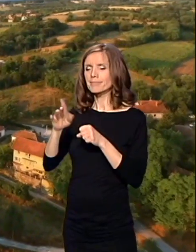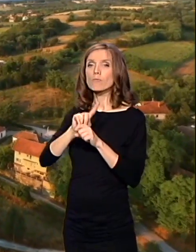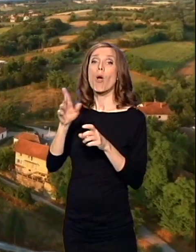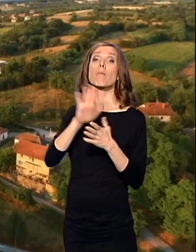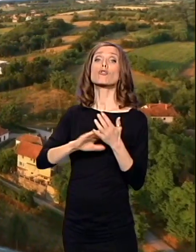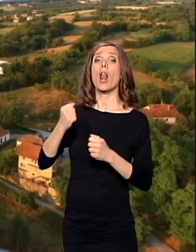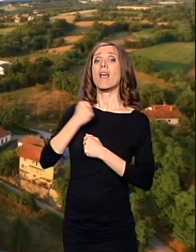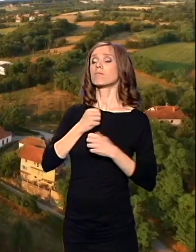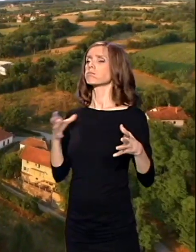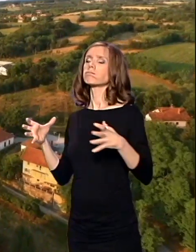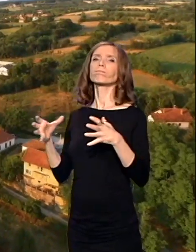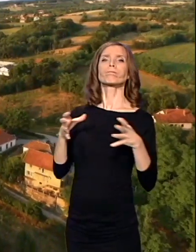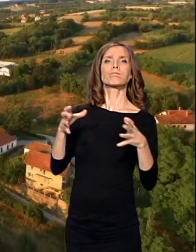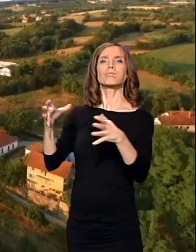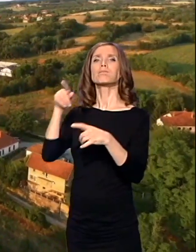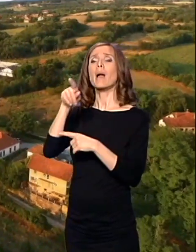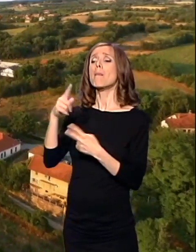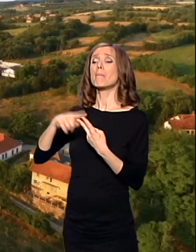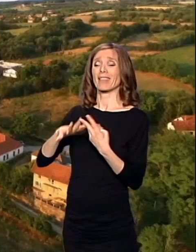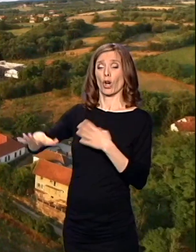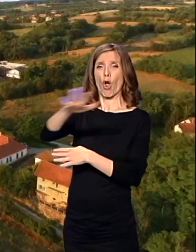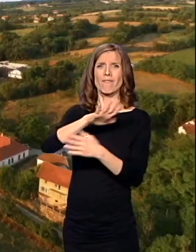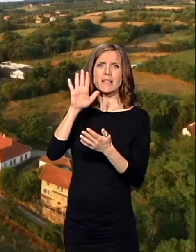počinju represalije i masovna ubijstva.